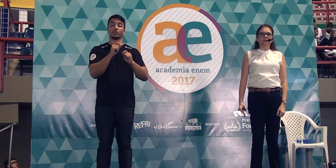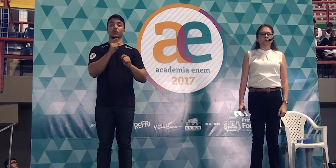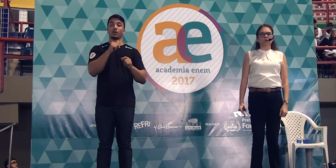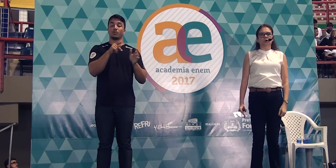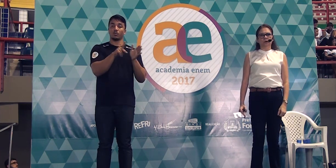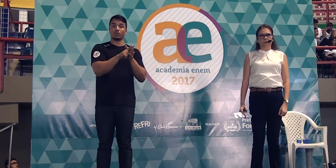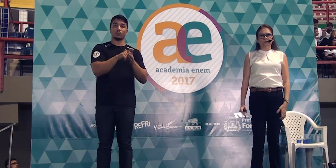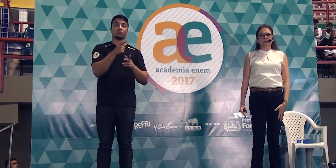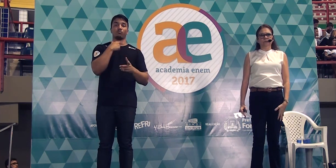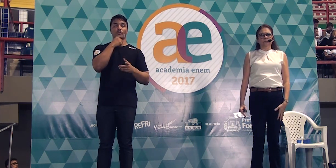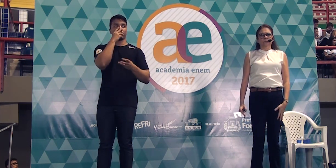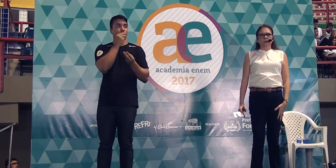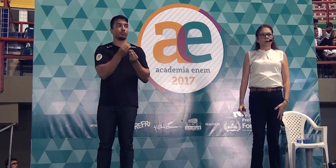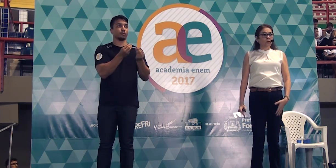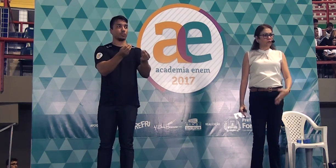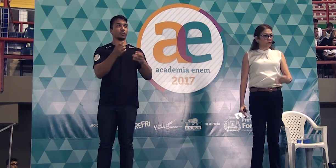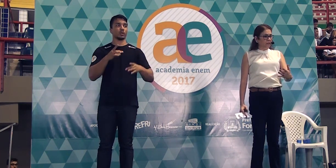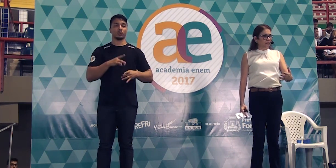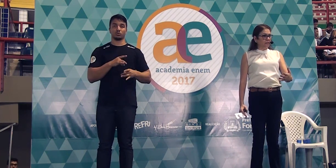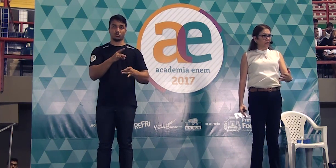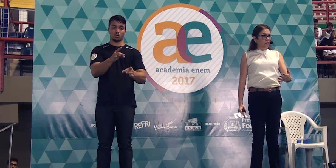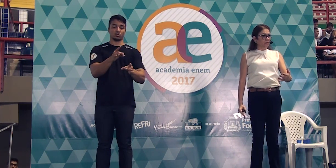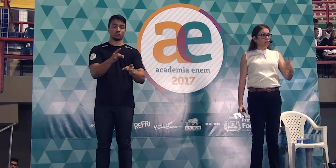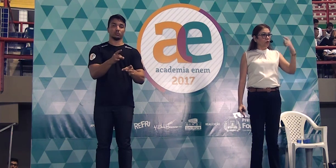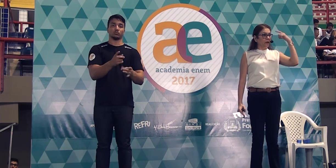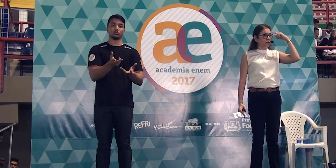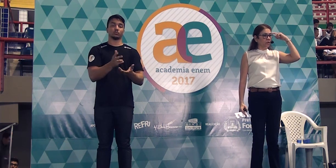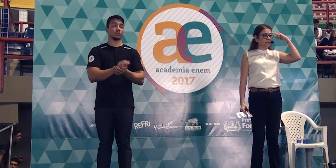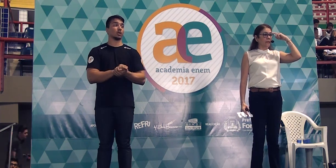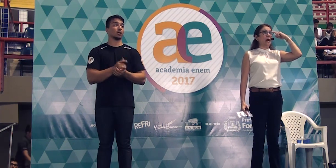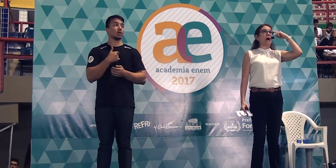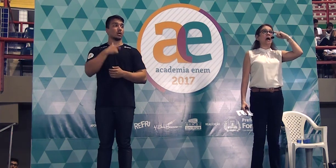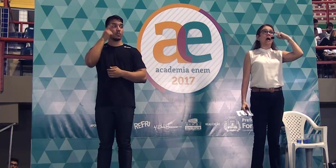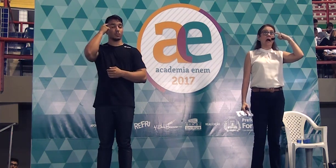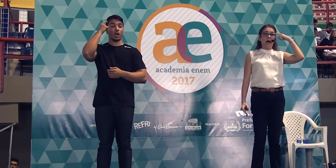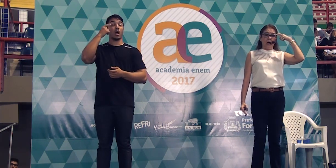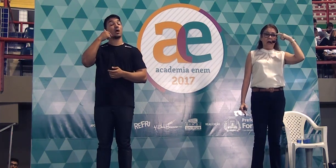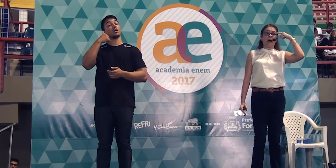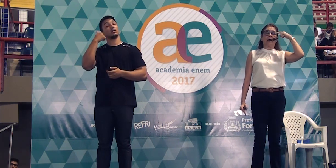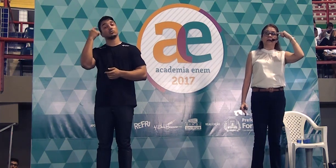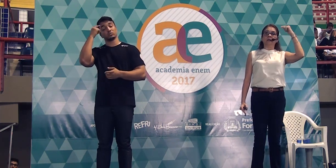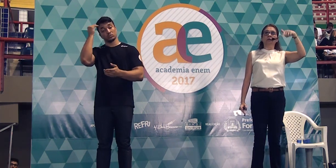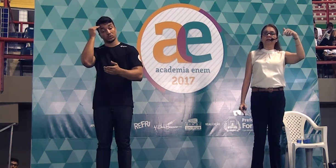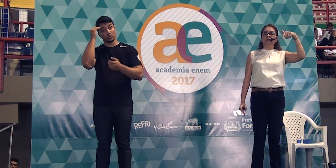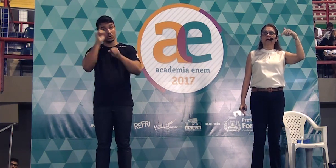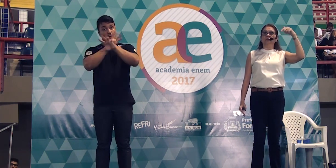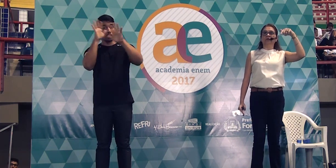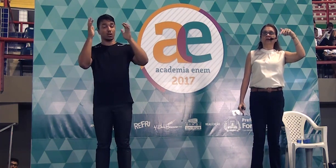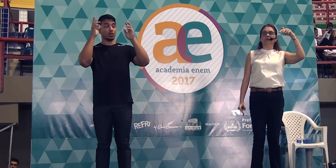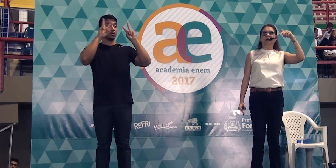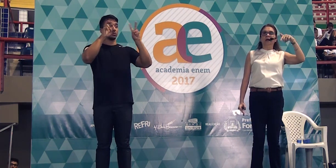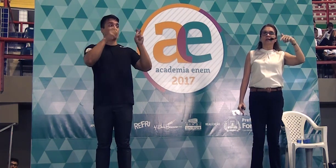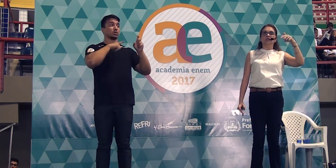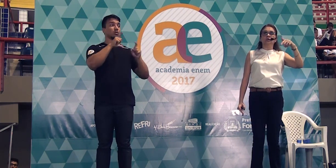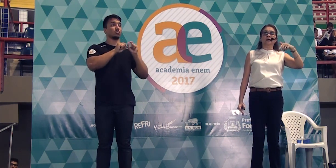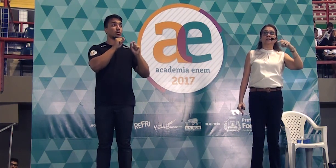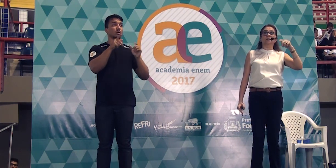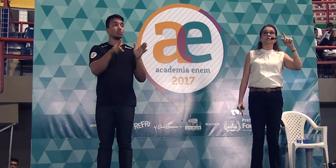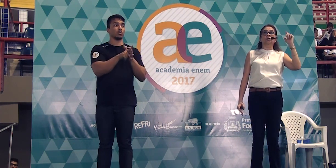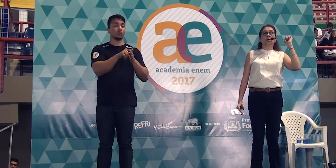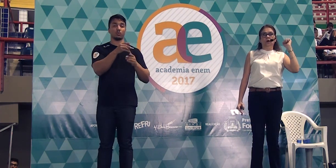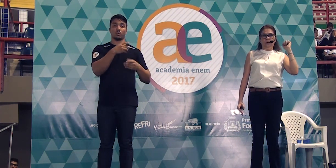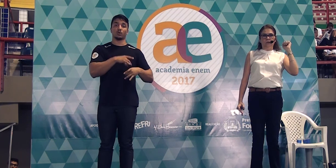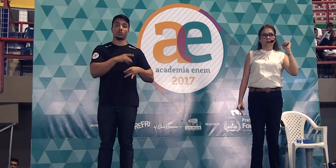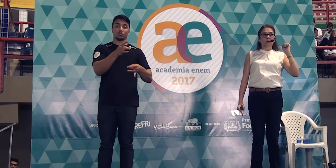a doação de órgãos. Quando você está dizendo isso, o corretor sabe, ah, então esse aluno vai falar de